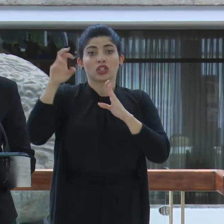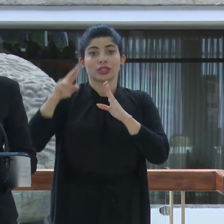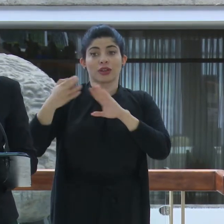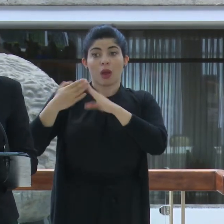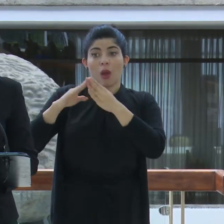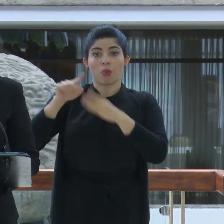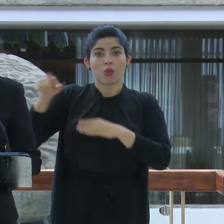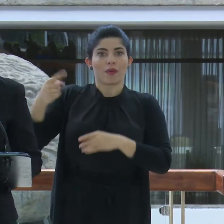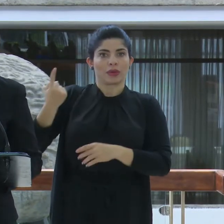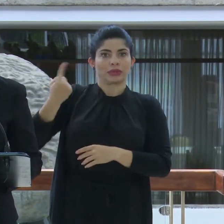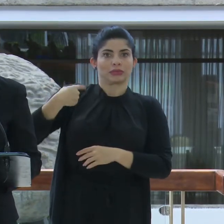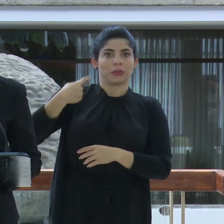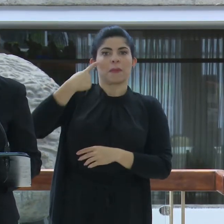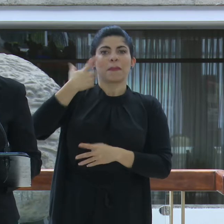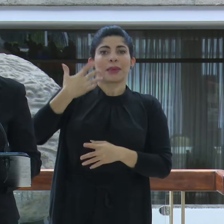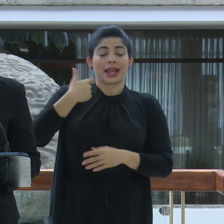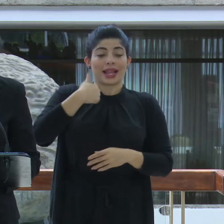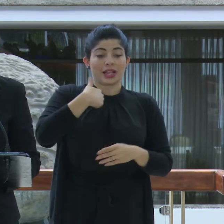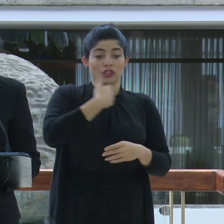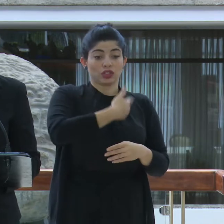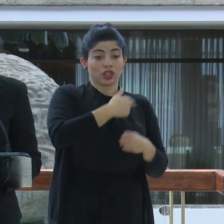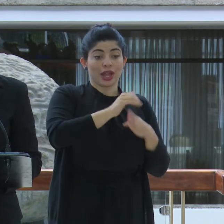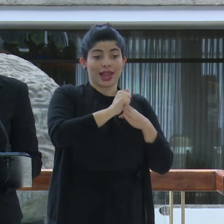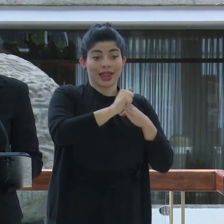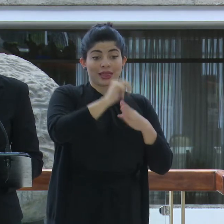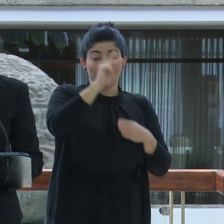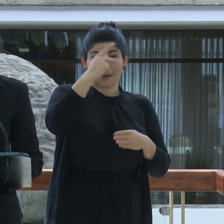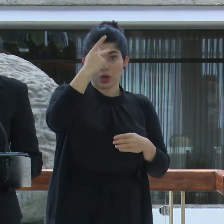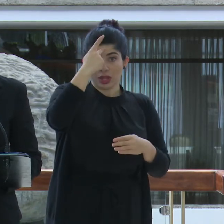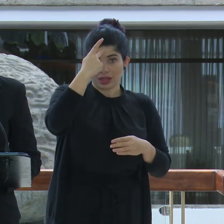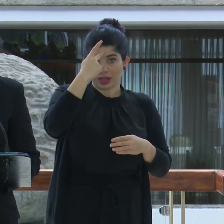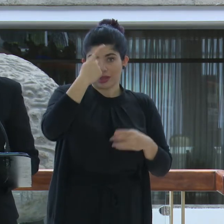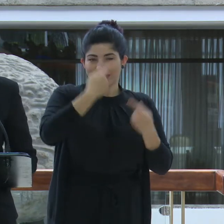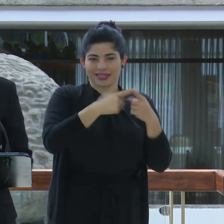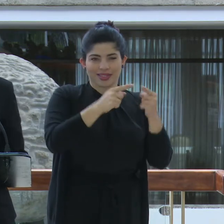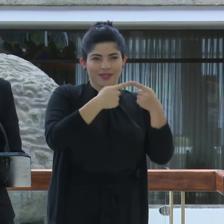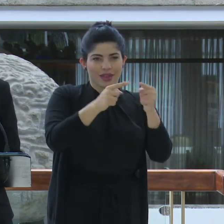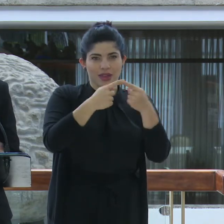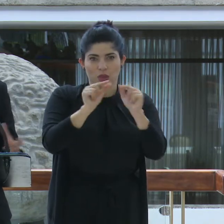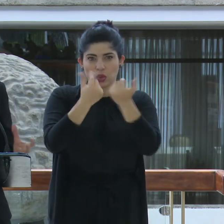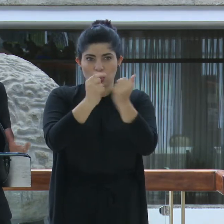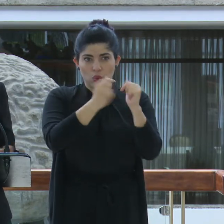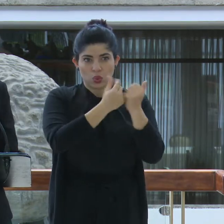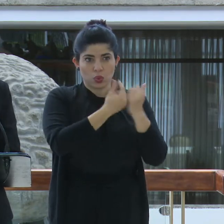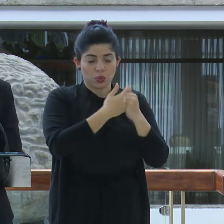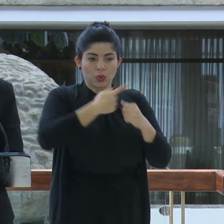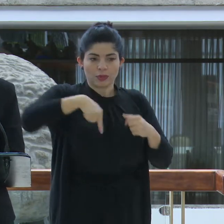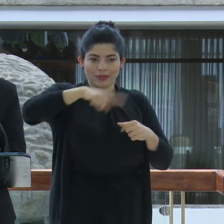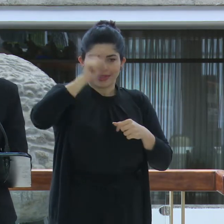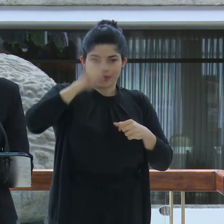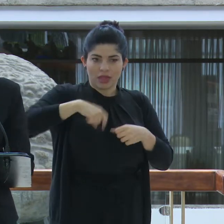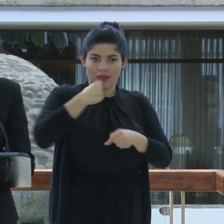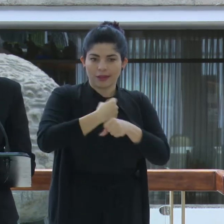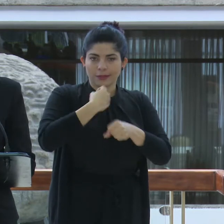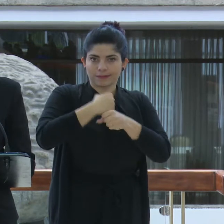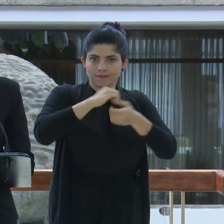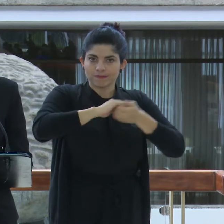Rica para que los liderazgos políticos de diferentes agrupaciones trabajemos en conjunto.